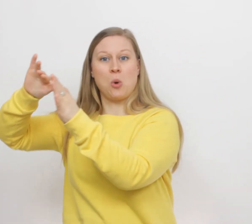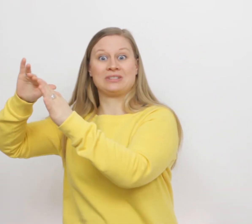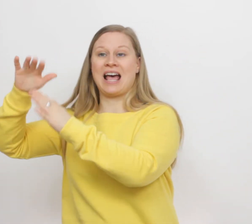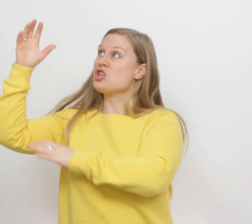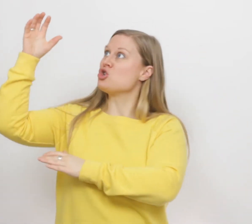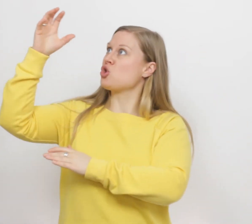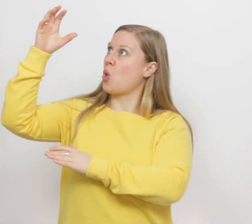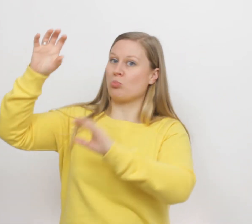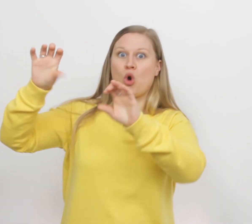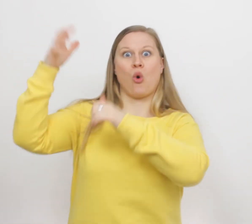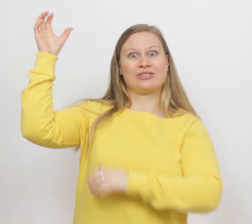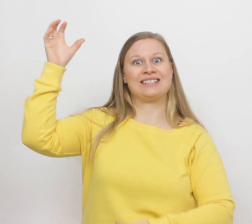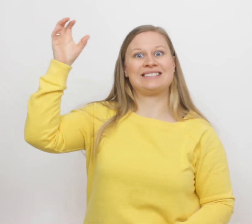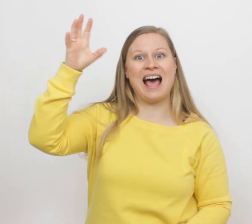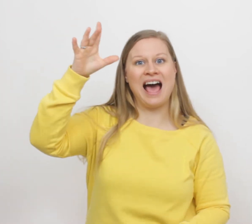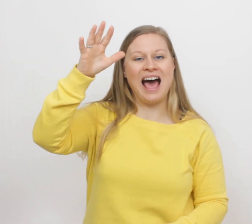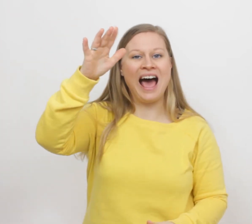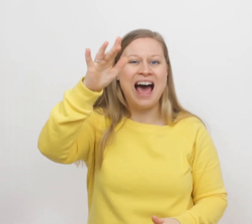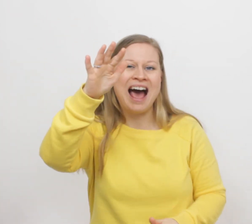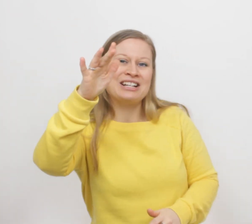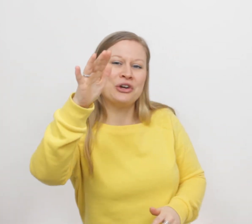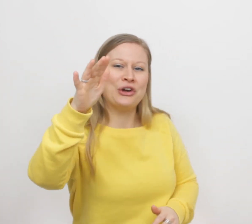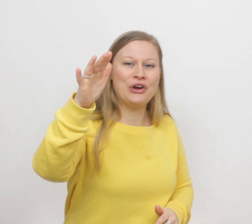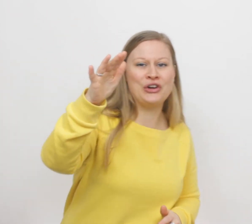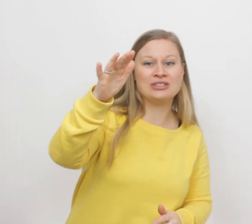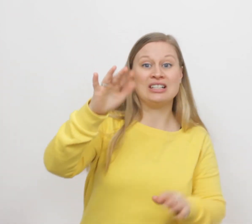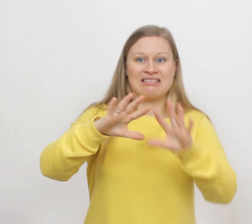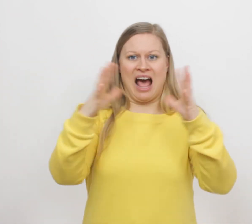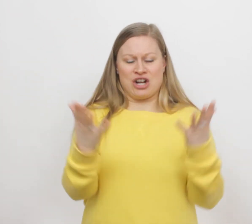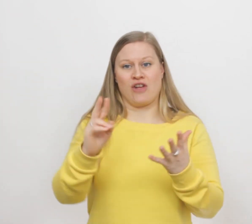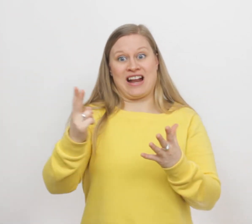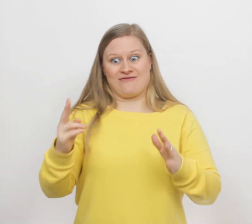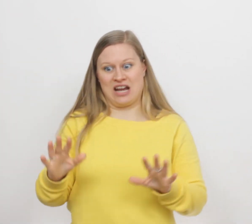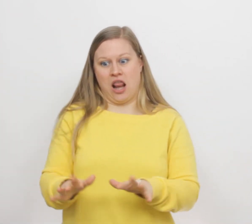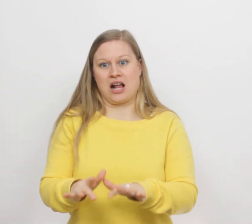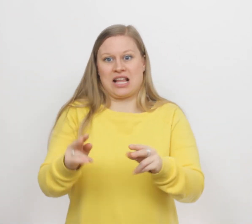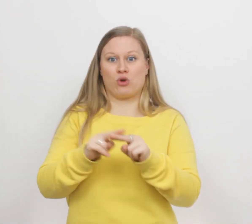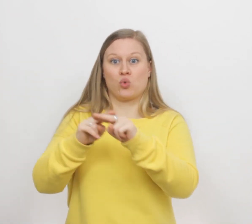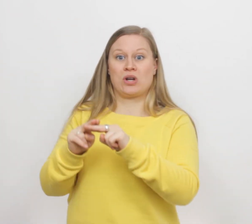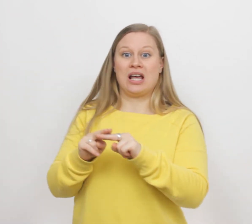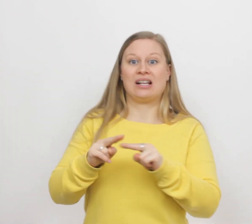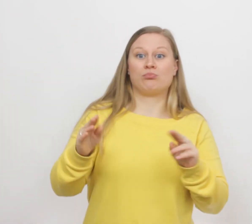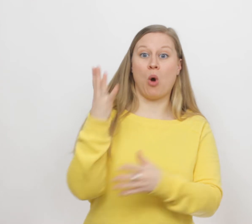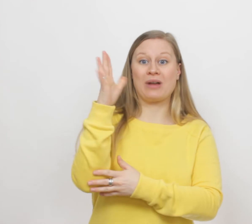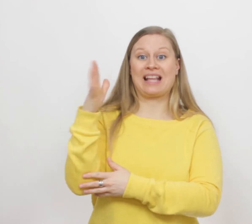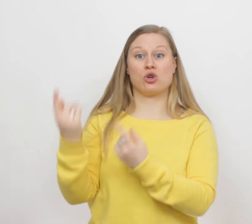opzij, de zon begon te schijnen. De aarde werd weer langzaam groen, de bomen gingen